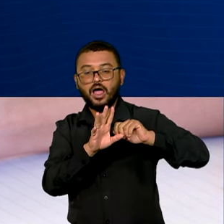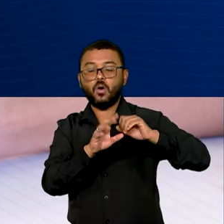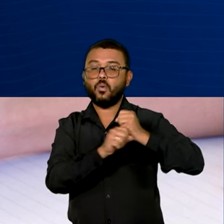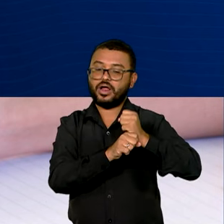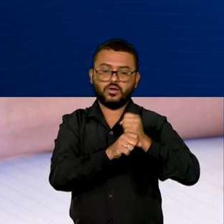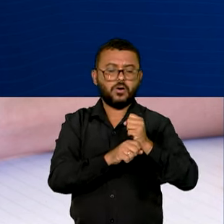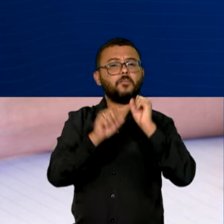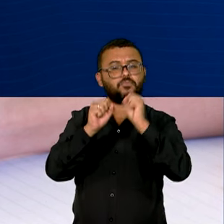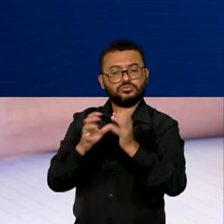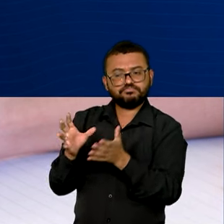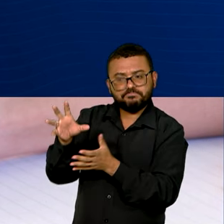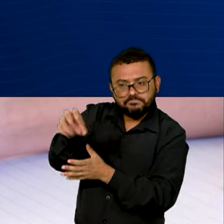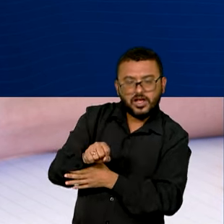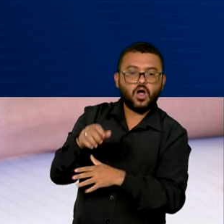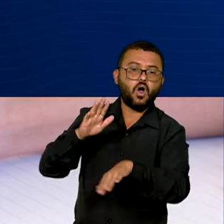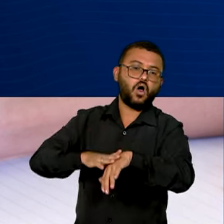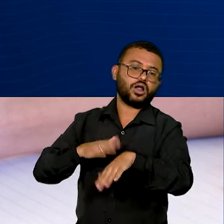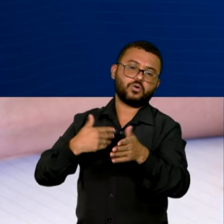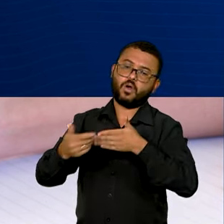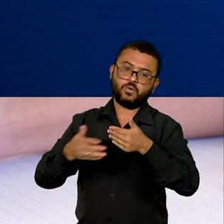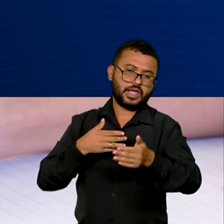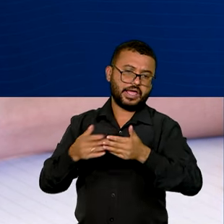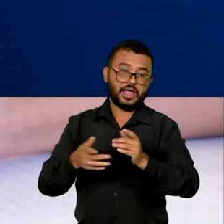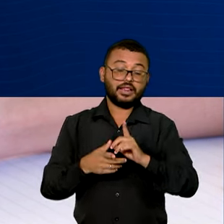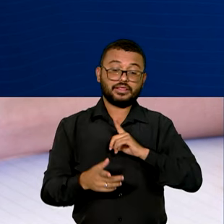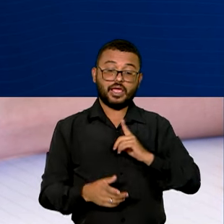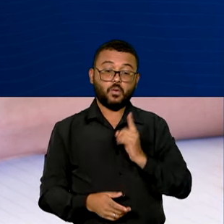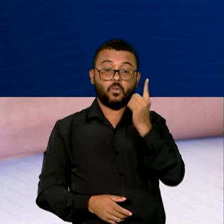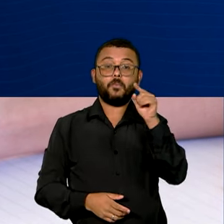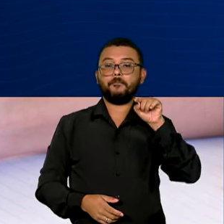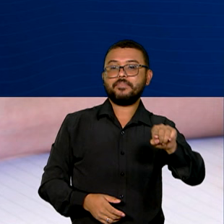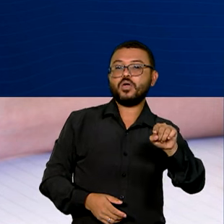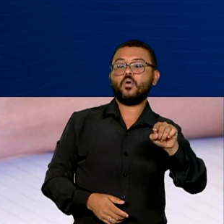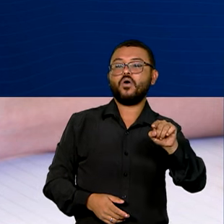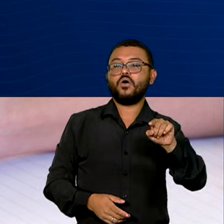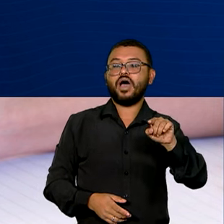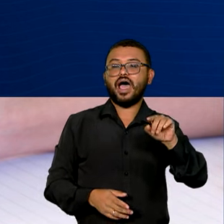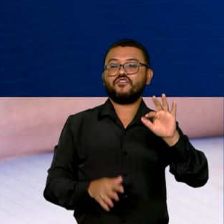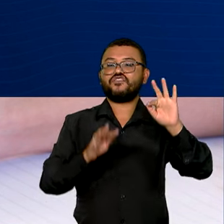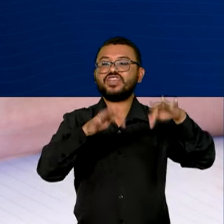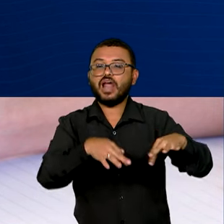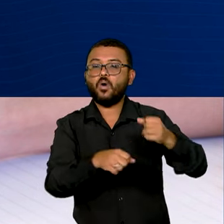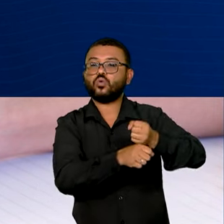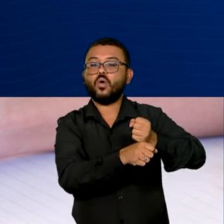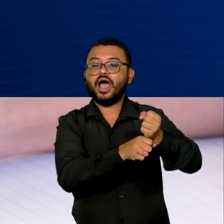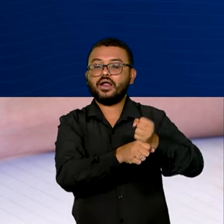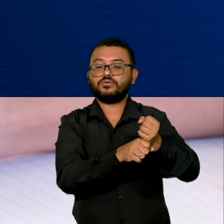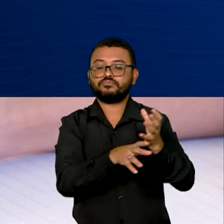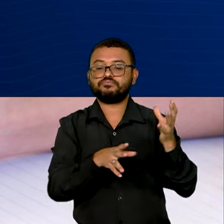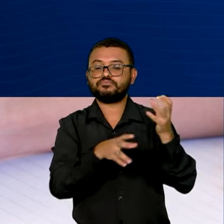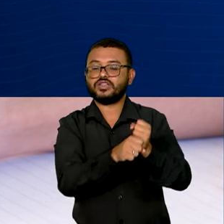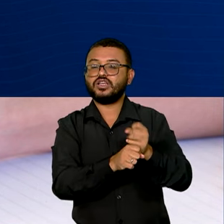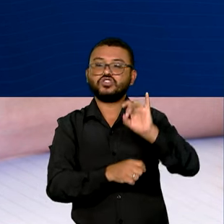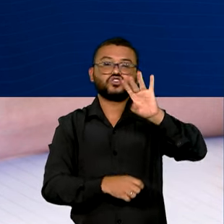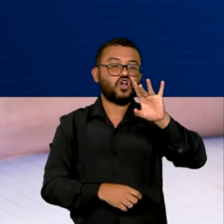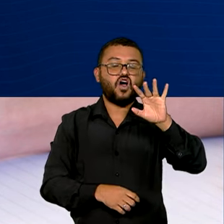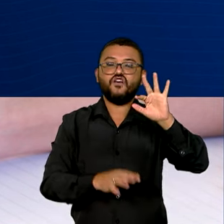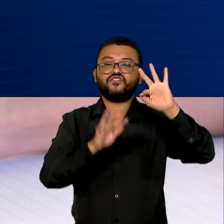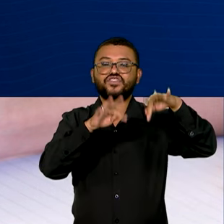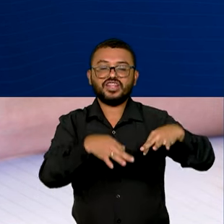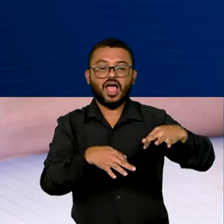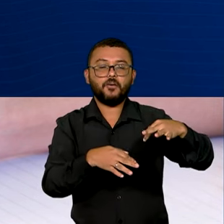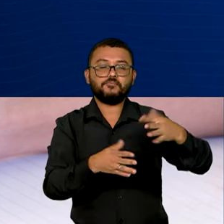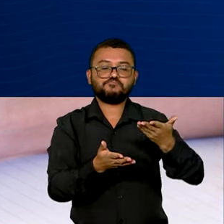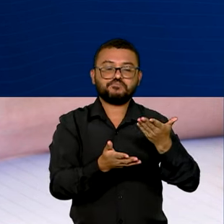a qualquer momento. Há também o pagamento de mil reais ao final do ano letivo, valor que só pode ser sacado